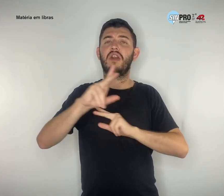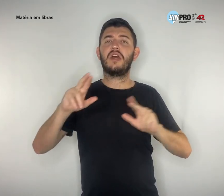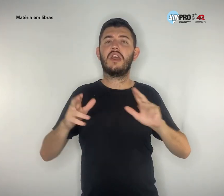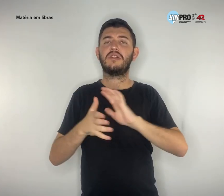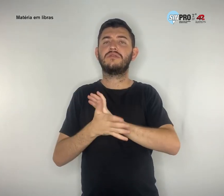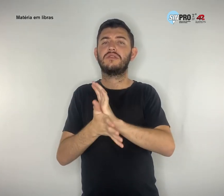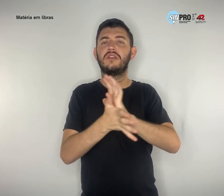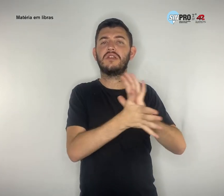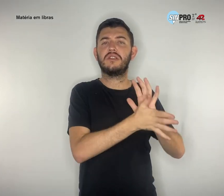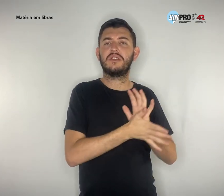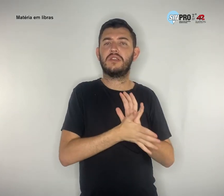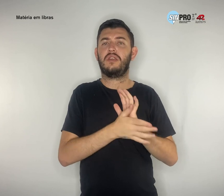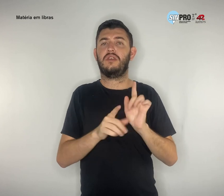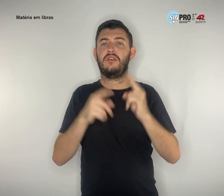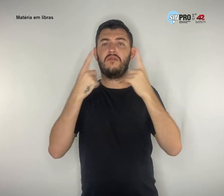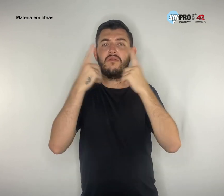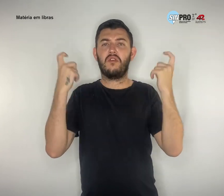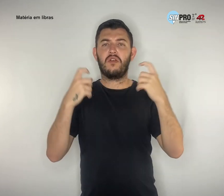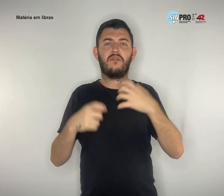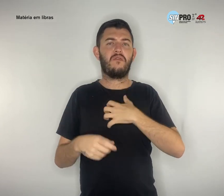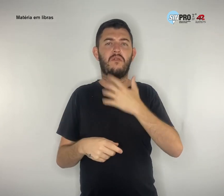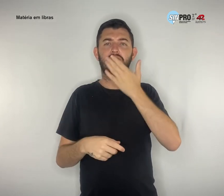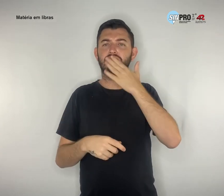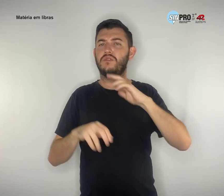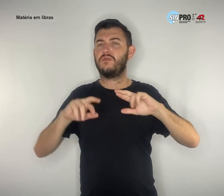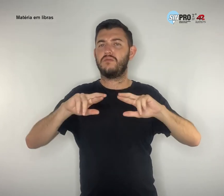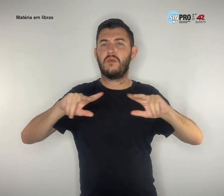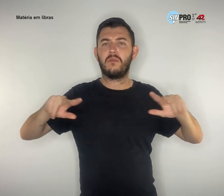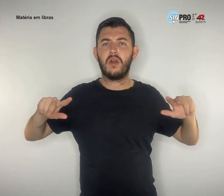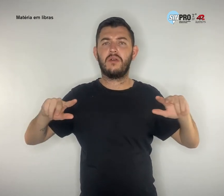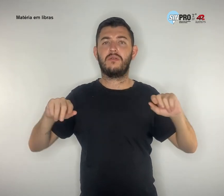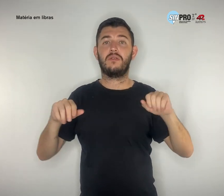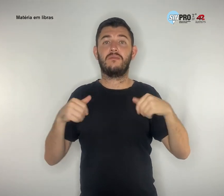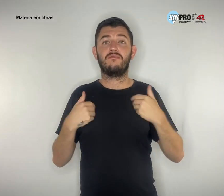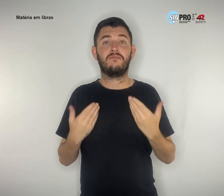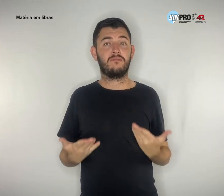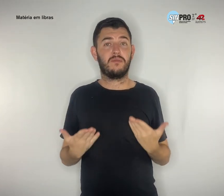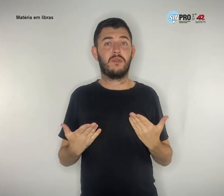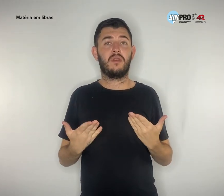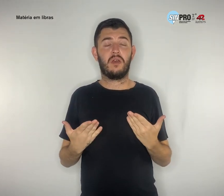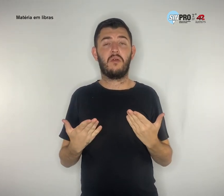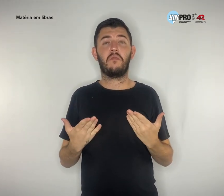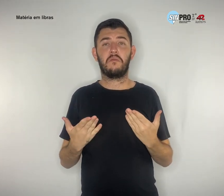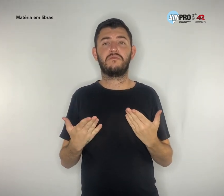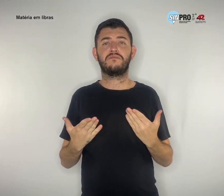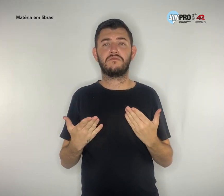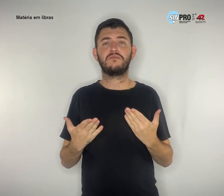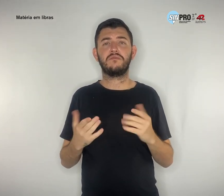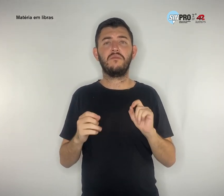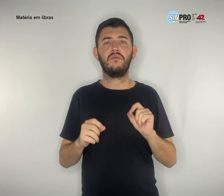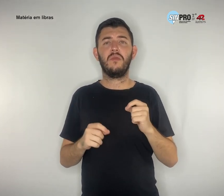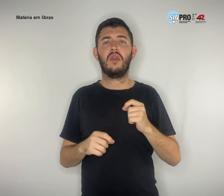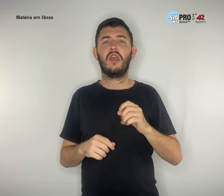contra todas as formas de violência. Então, esta legitimidade do discurso de ódio,